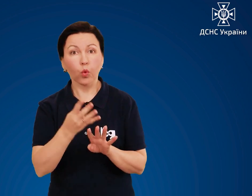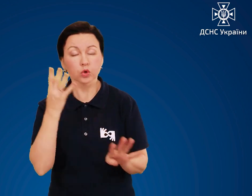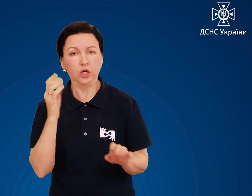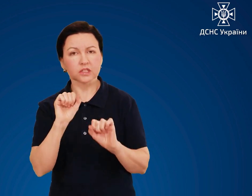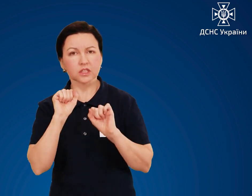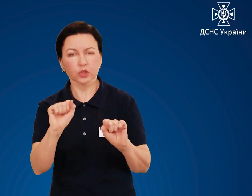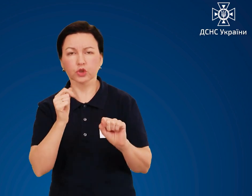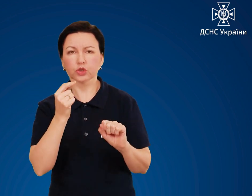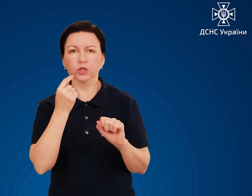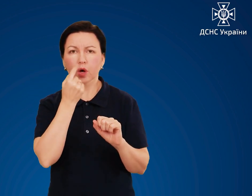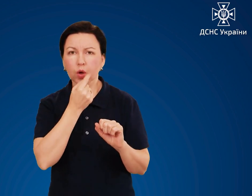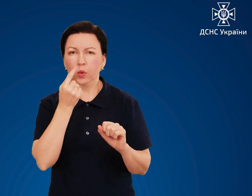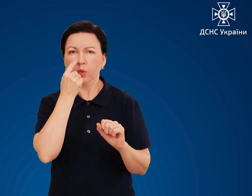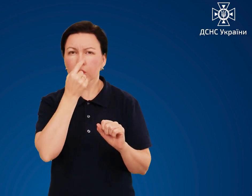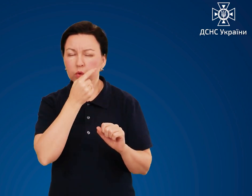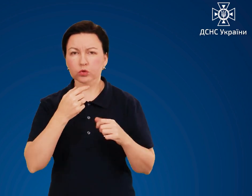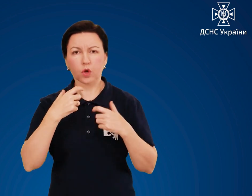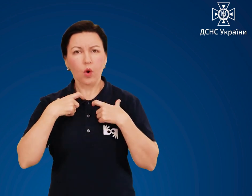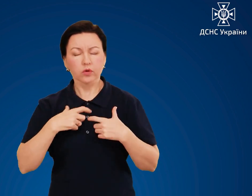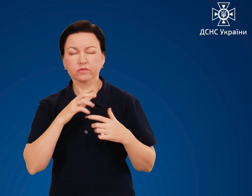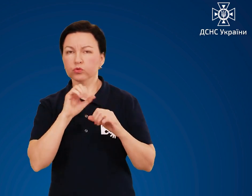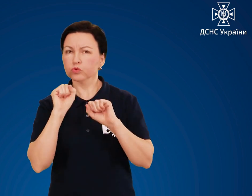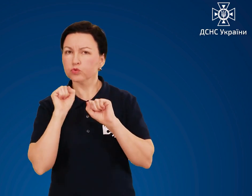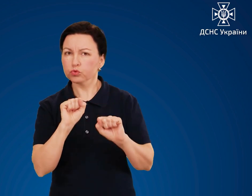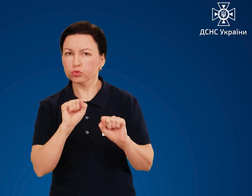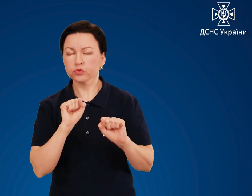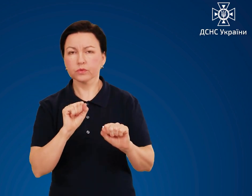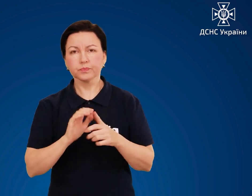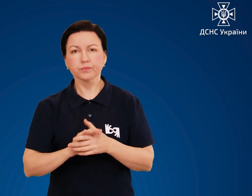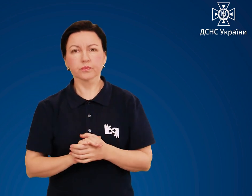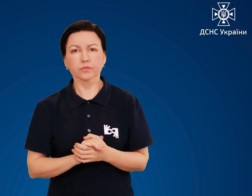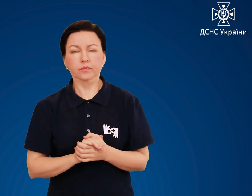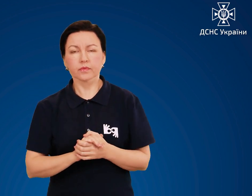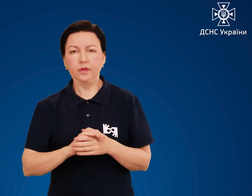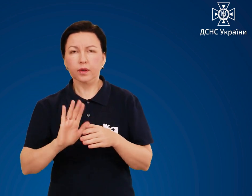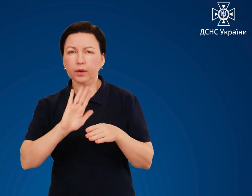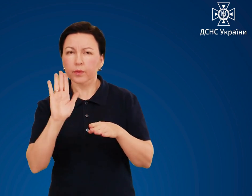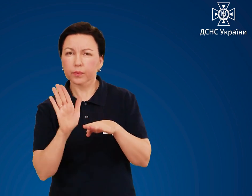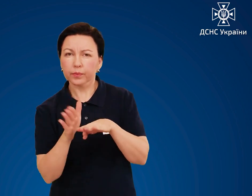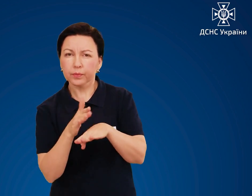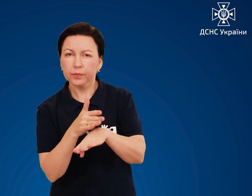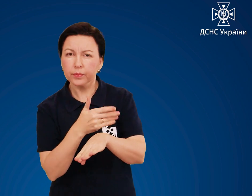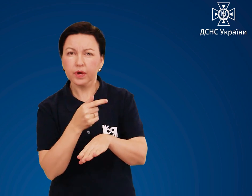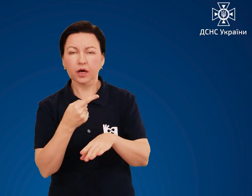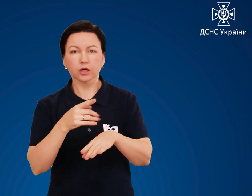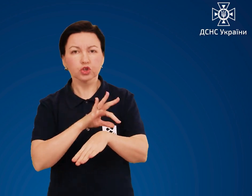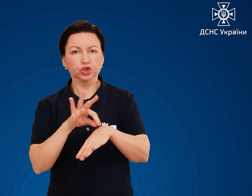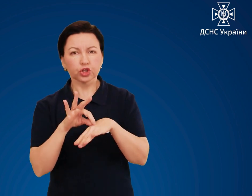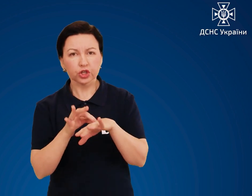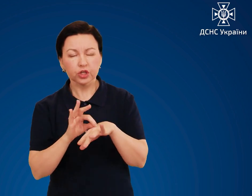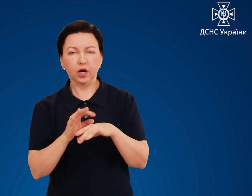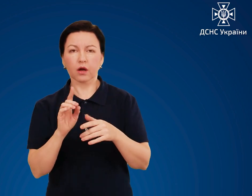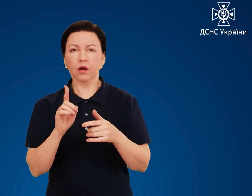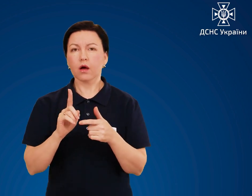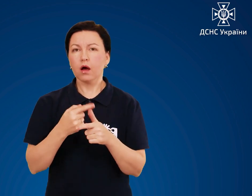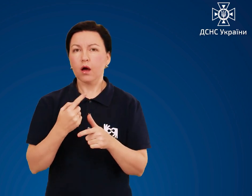органів дихання, Видалені та знезаражені стійких НХР на шкіри, слизових